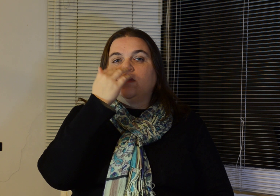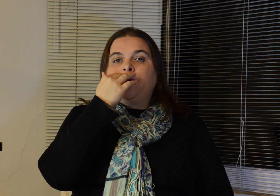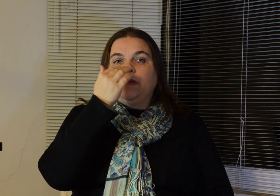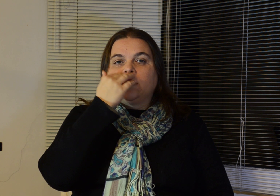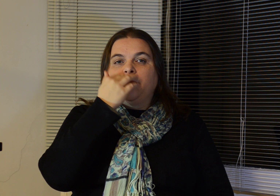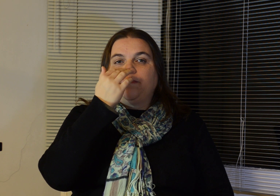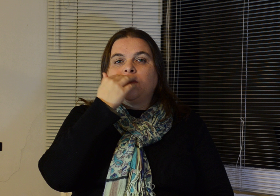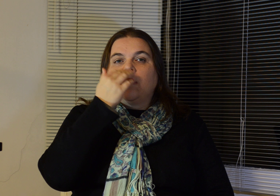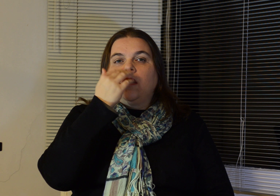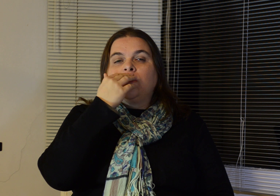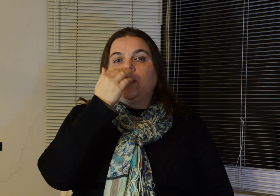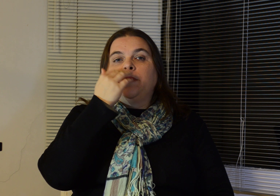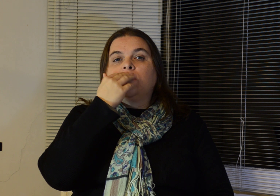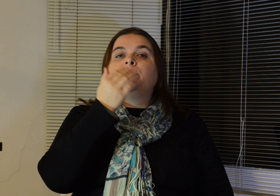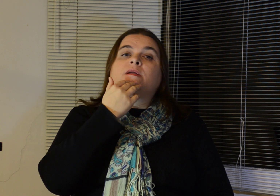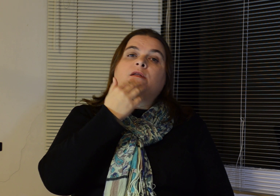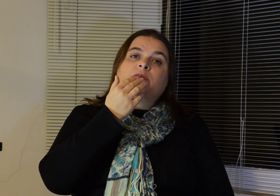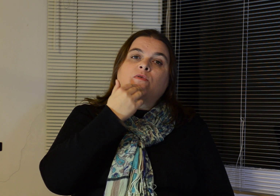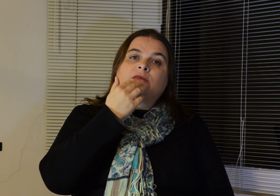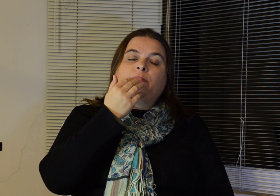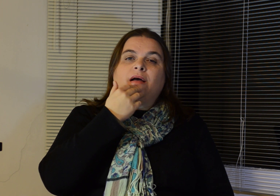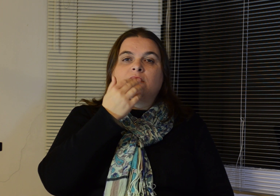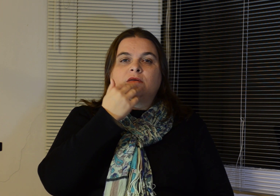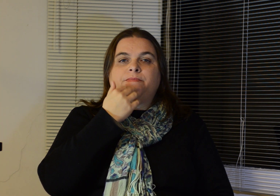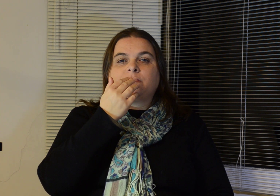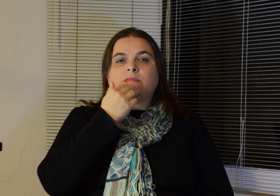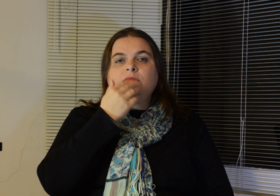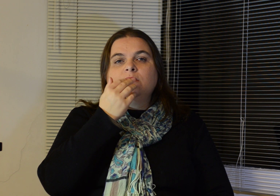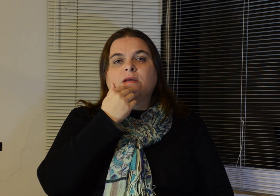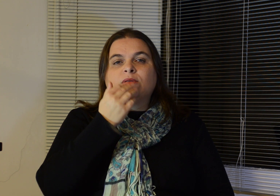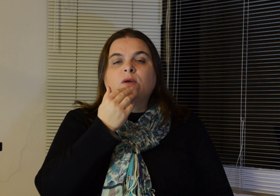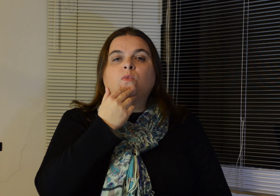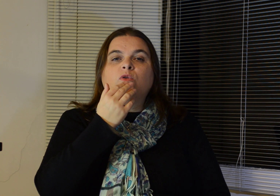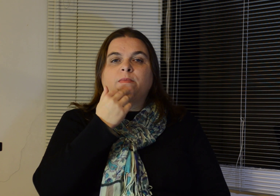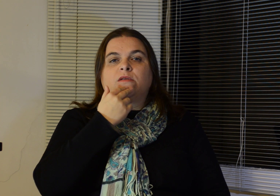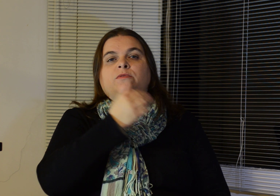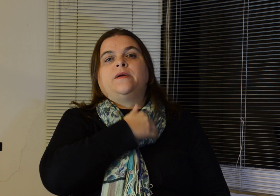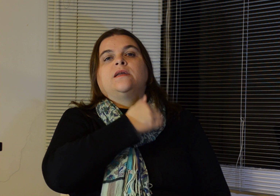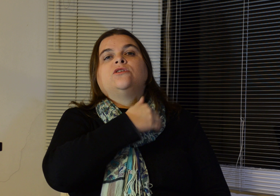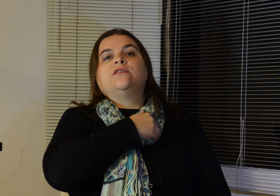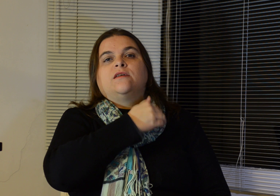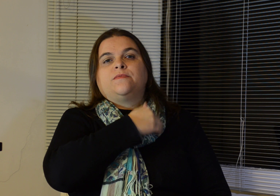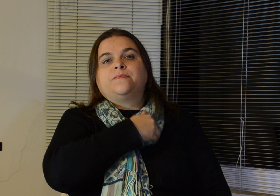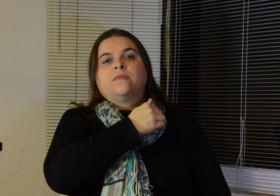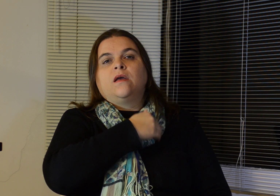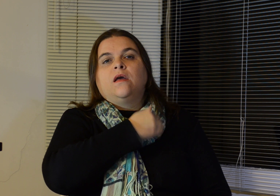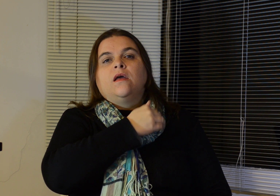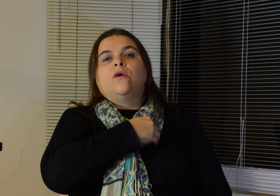da perda. Eu tenho medo de perder pessoas amadas. Eu tenho muito medo de perder dinheiro. Eu